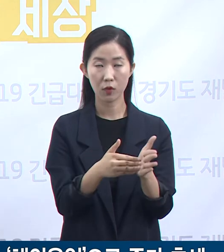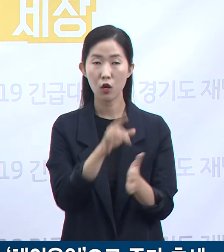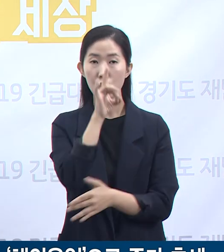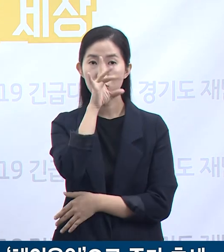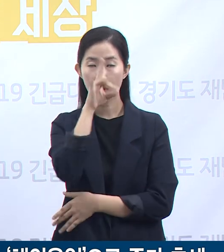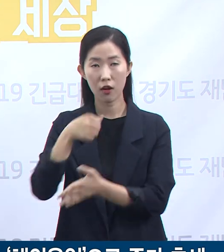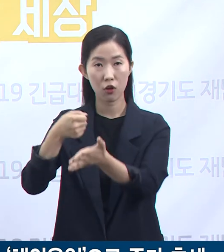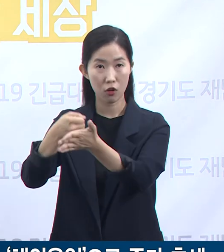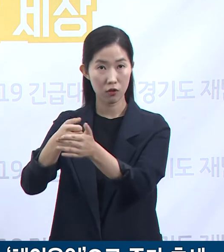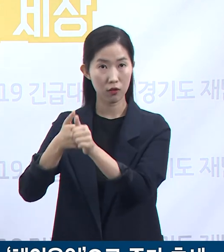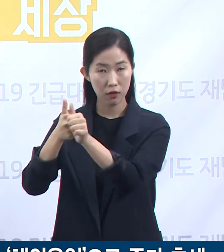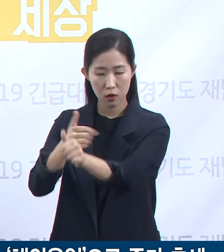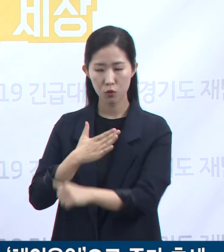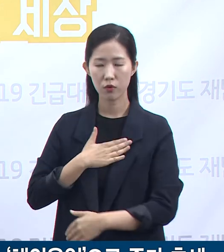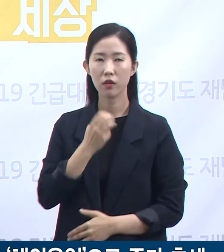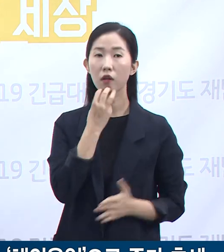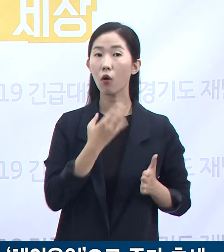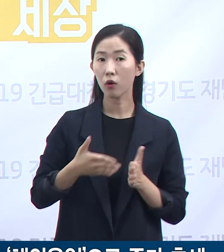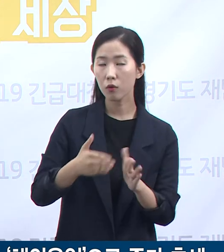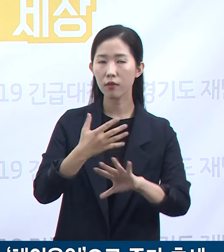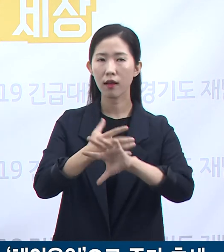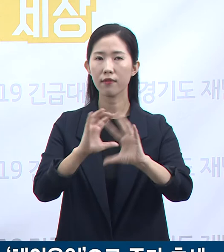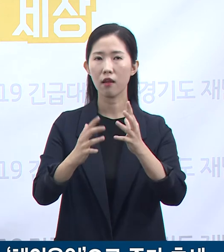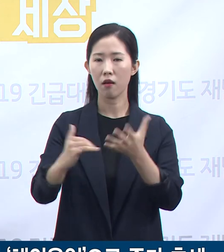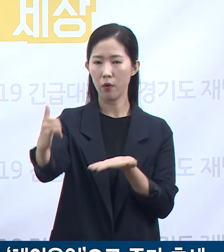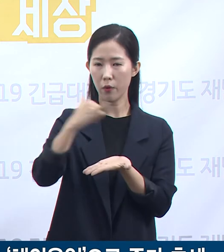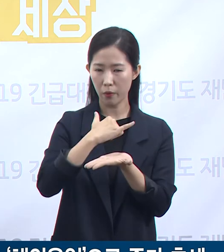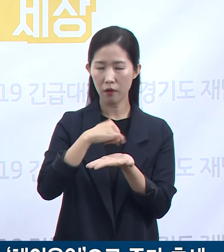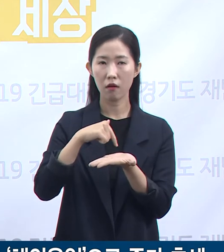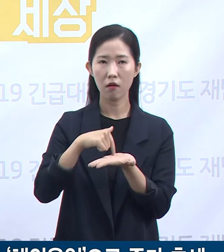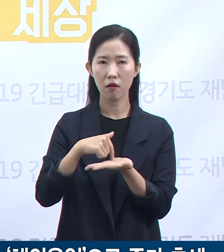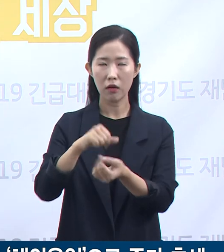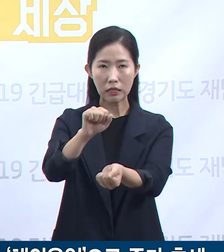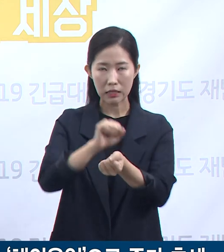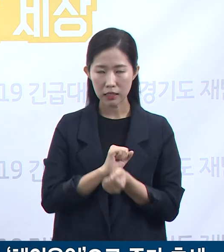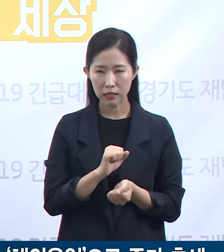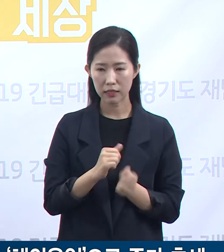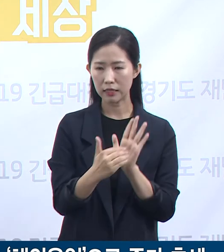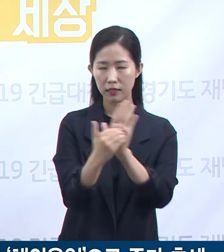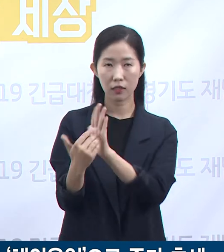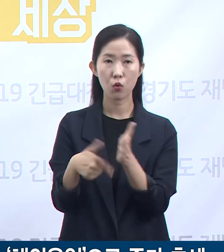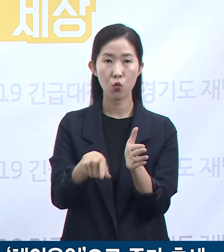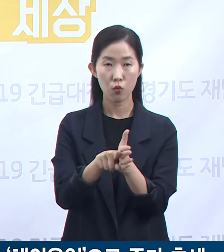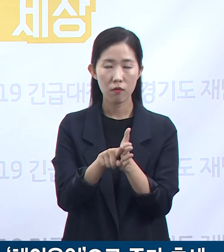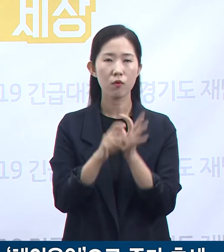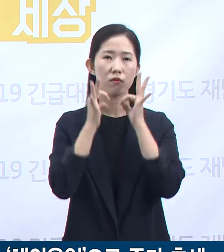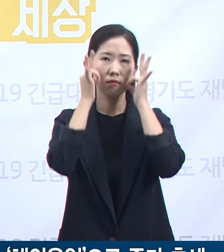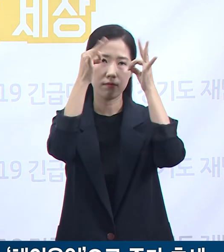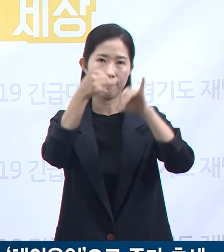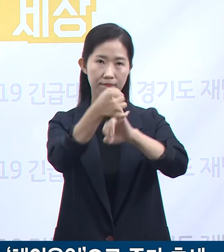발맞춰 경기도도 해외 유입 차단을 위한 방역 강화에 최선의 노력을 다하겠습니다.